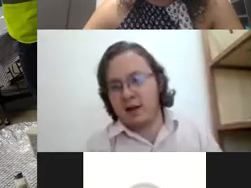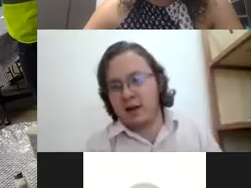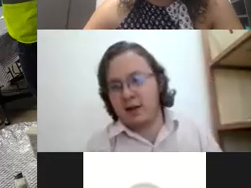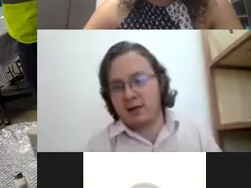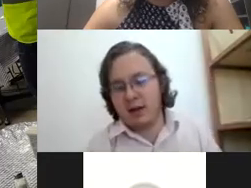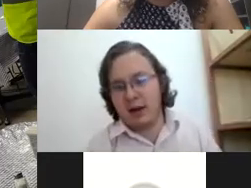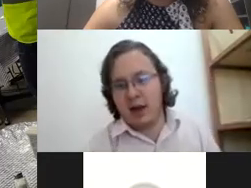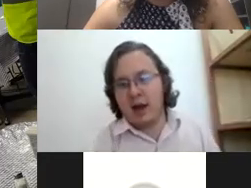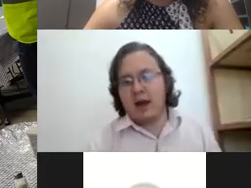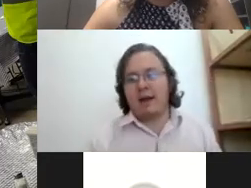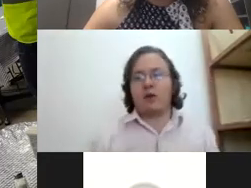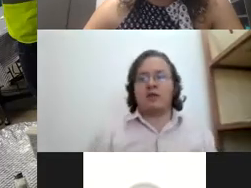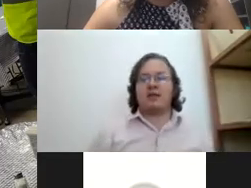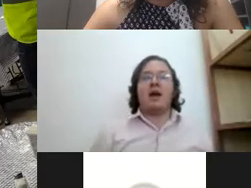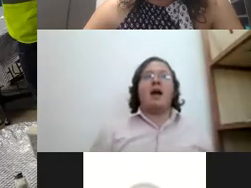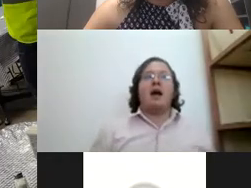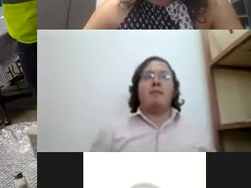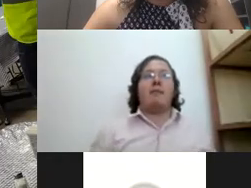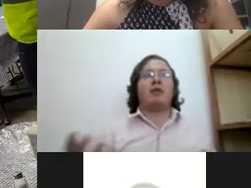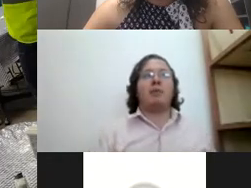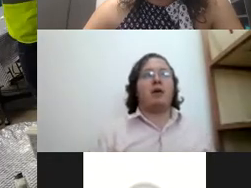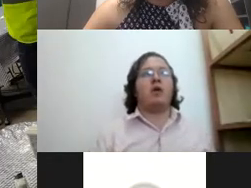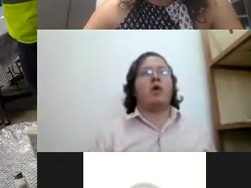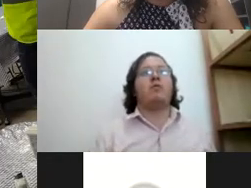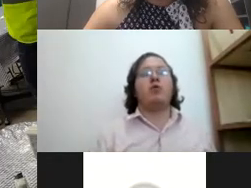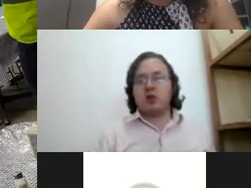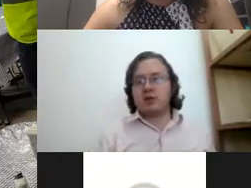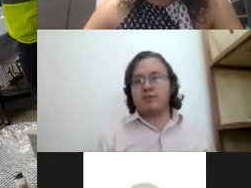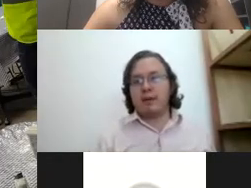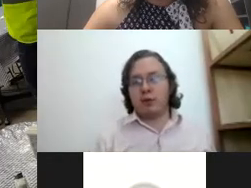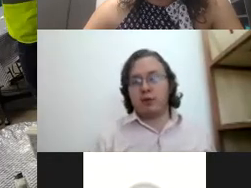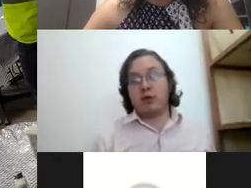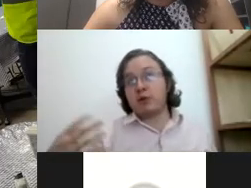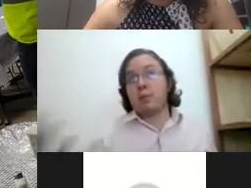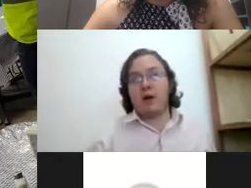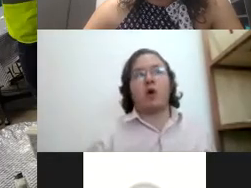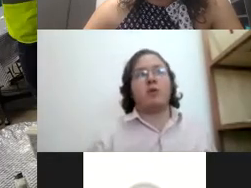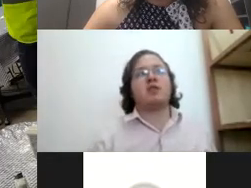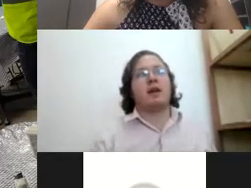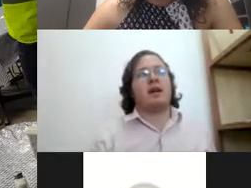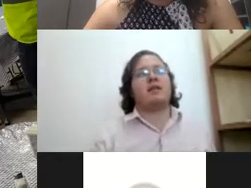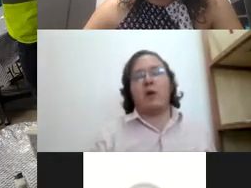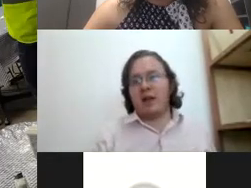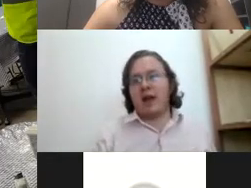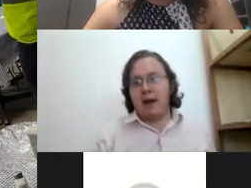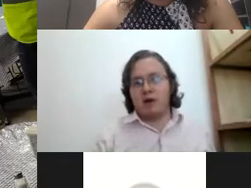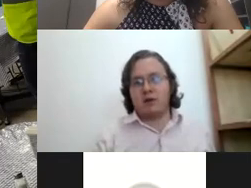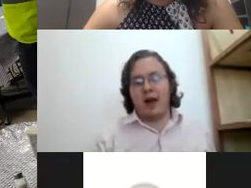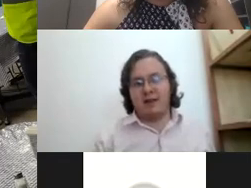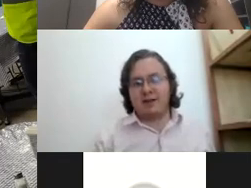¿sí? entonces me he topado con muchas nos hemos topado con muchas barreras ahorita ya hay menos que antes